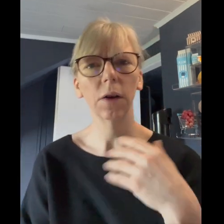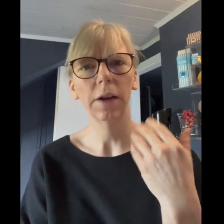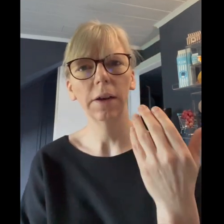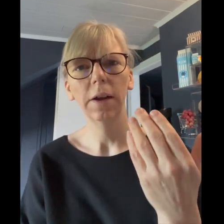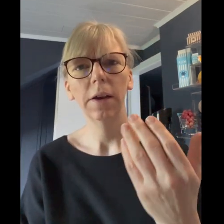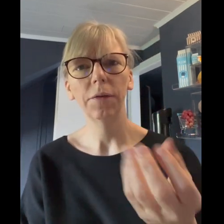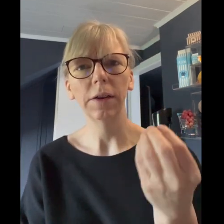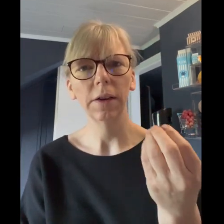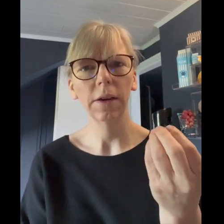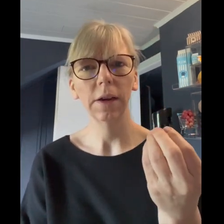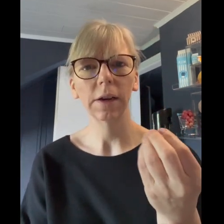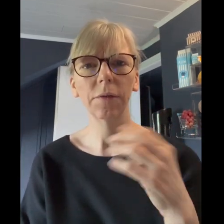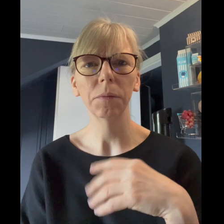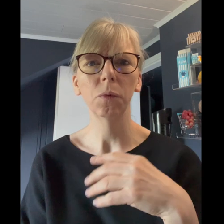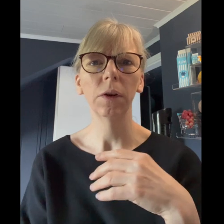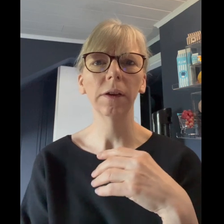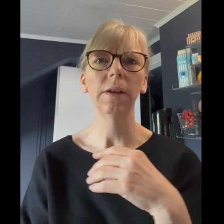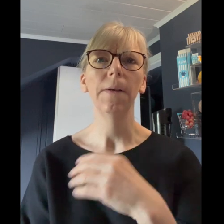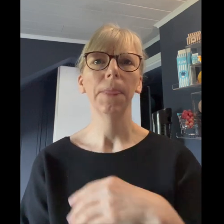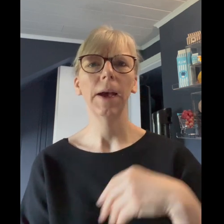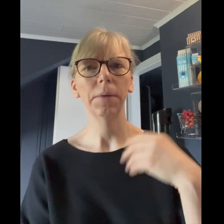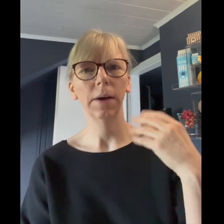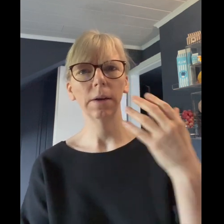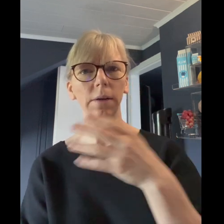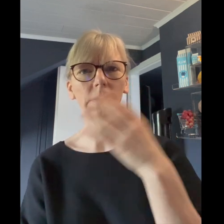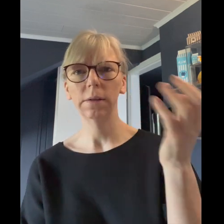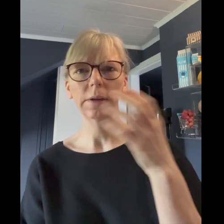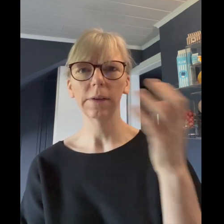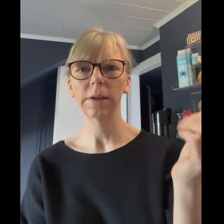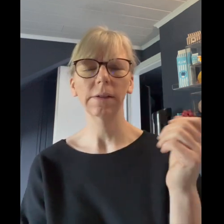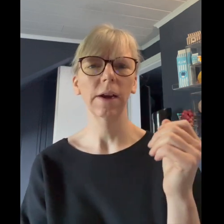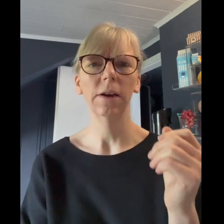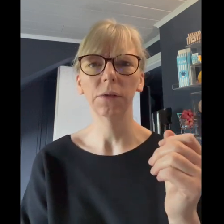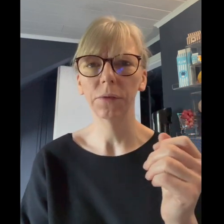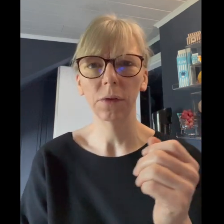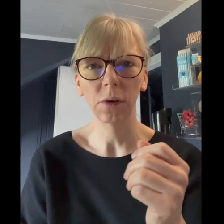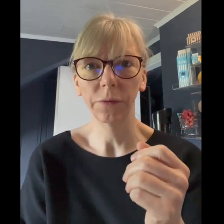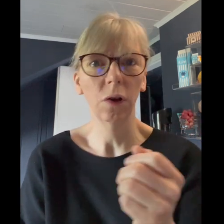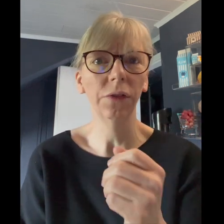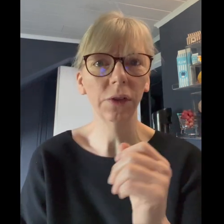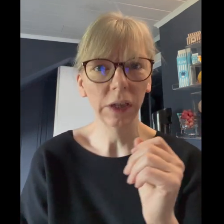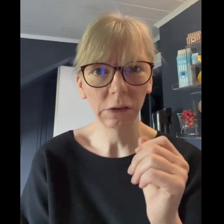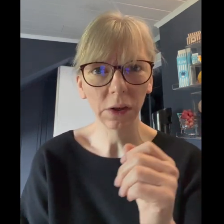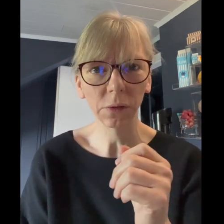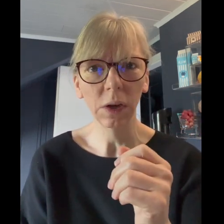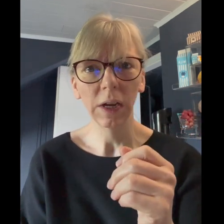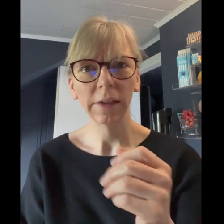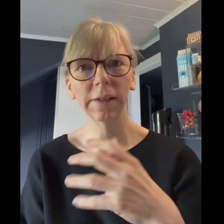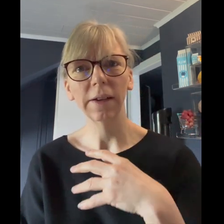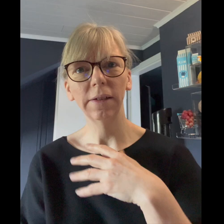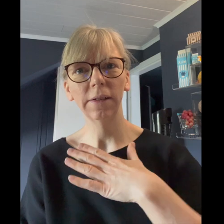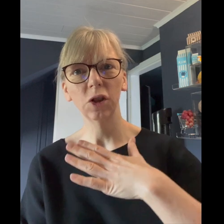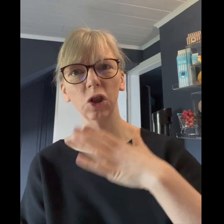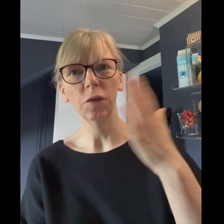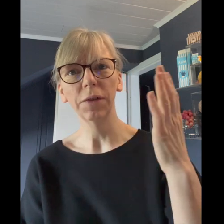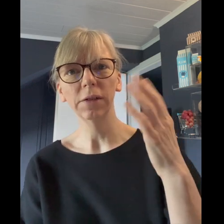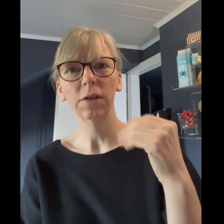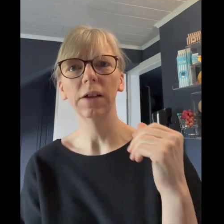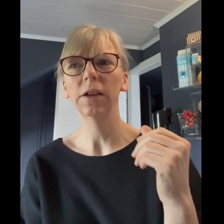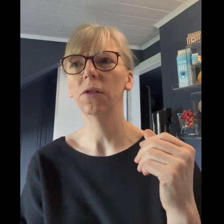an fett in der kaffee bohne drin aber das hat jetzt keine auswirkung auf cholesterin oder so das heißt diese stoffwechsel anregung